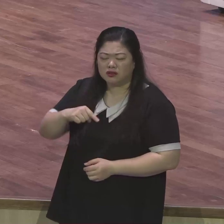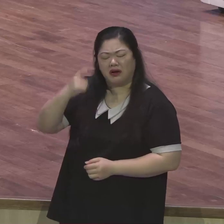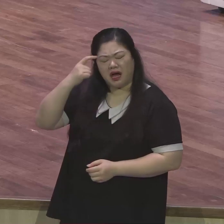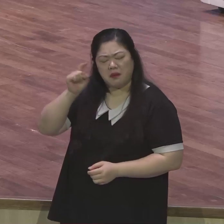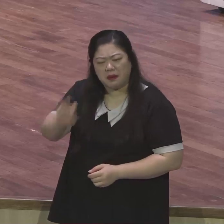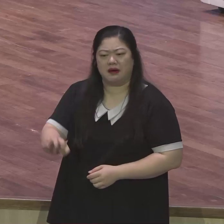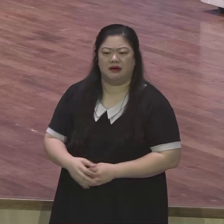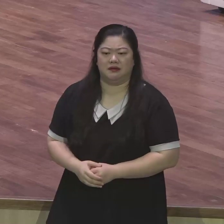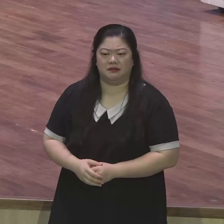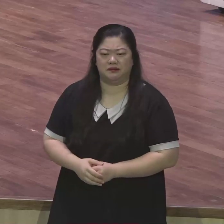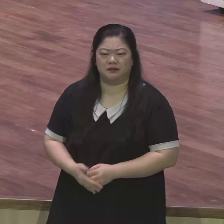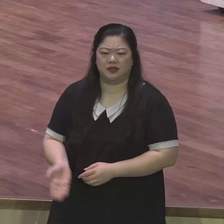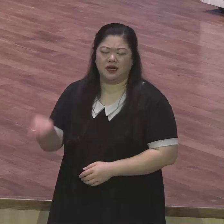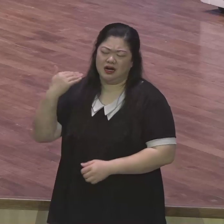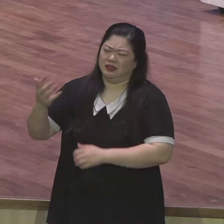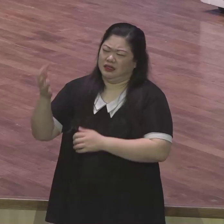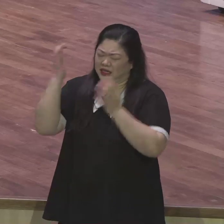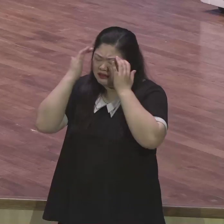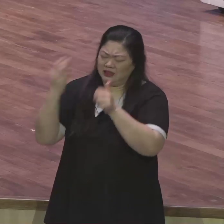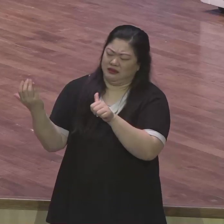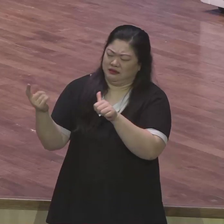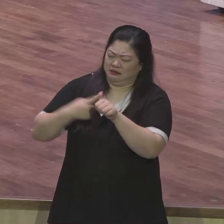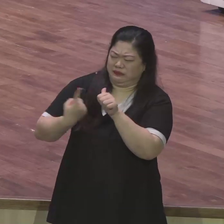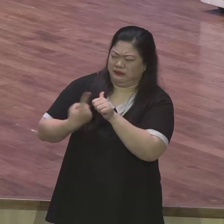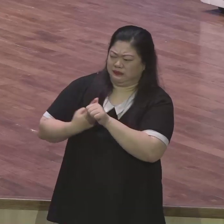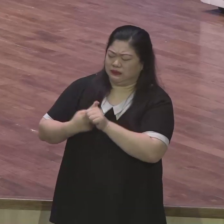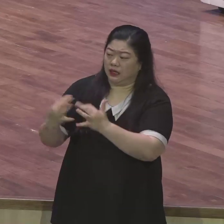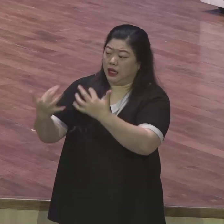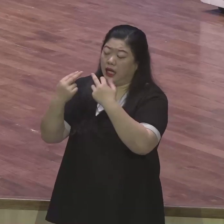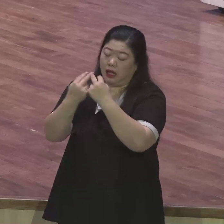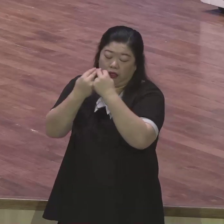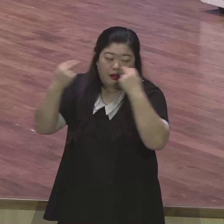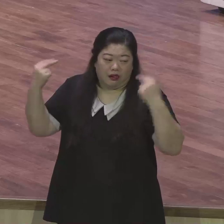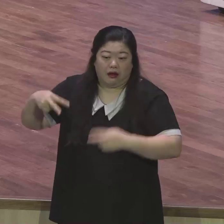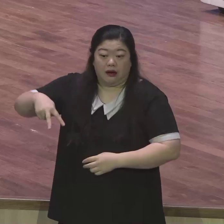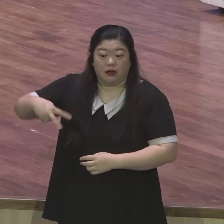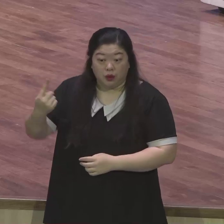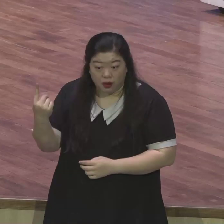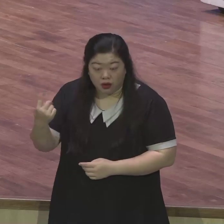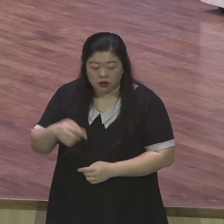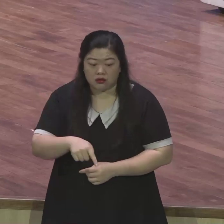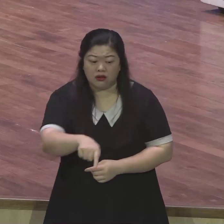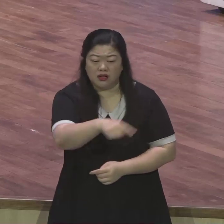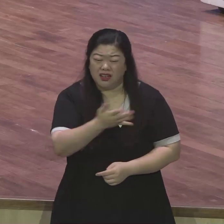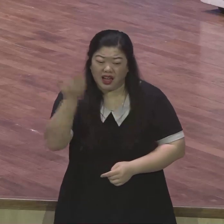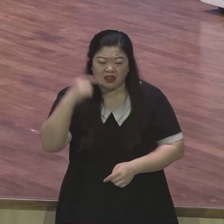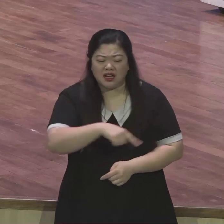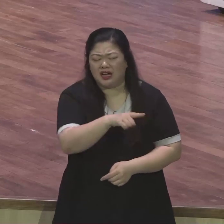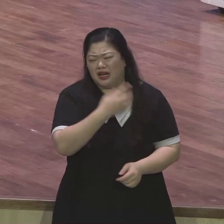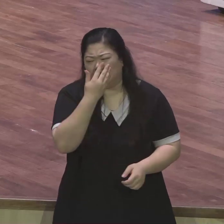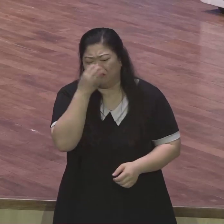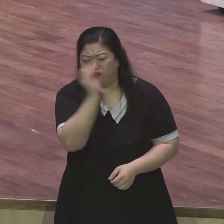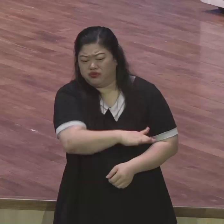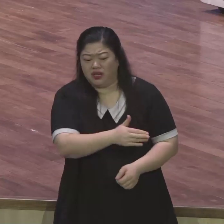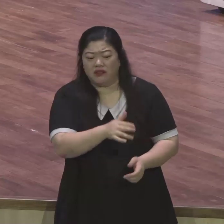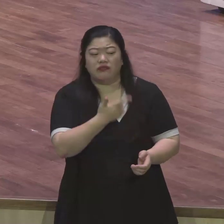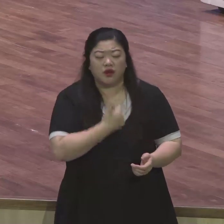비방과 환란으로서 사람에게 구경거리가 되고 혹은 이런 형편에 있는 자들과 사귀는 자가 되었으니 너희가 갇힌 자를 동정하고